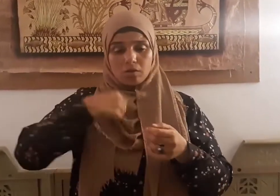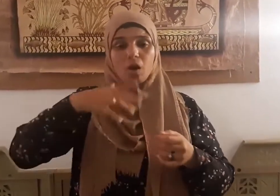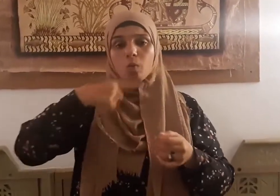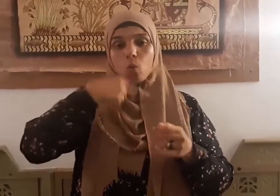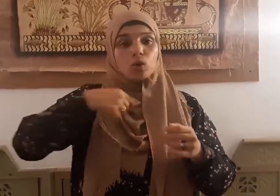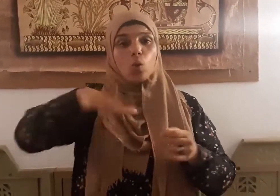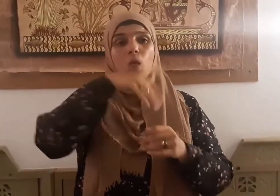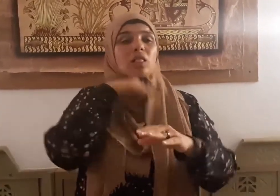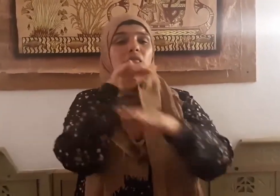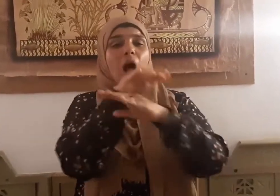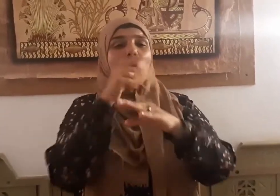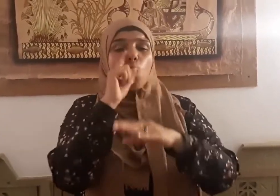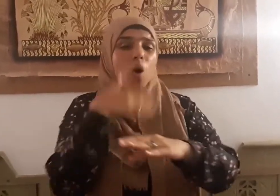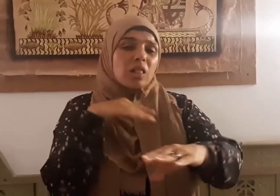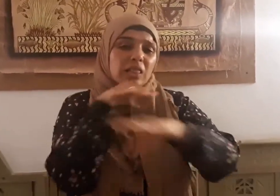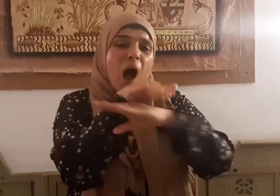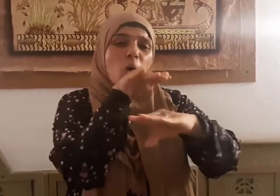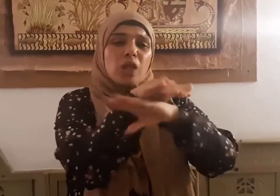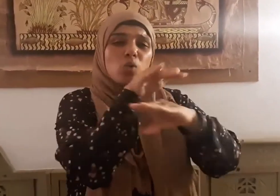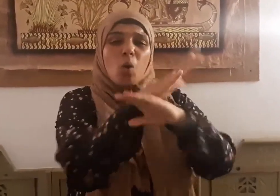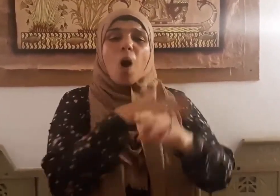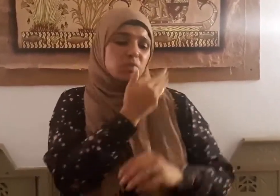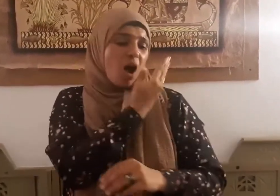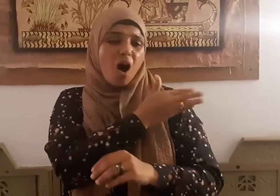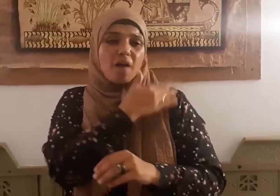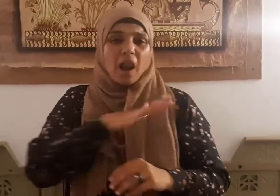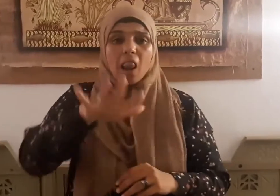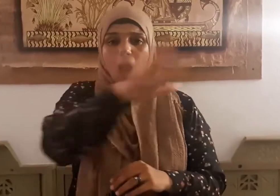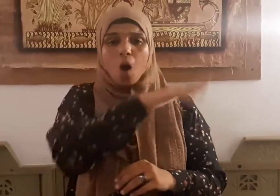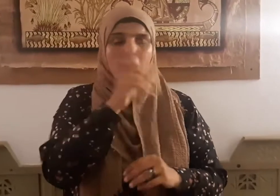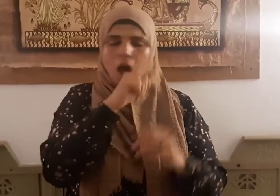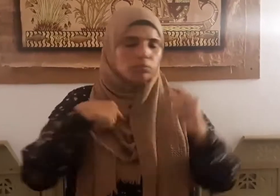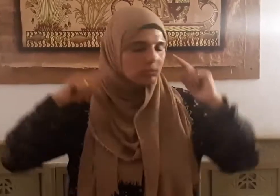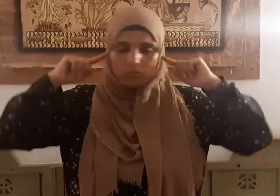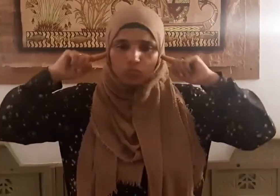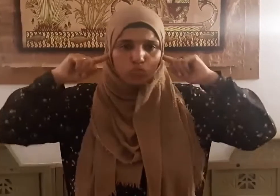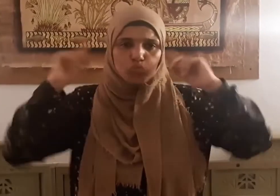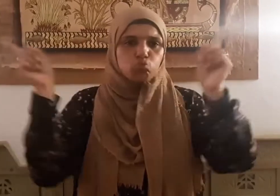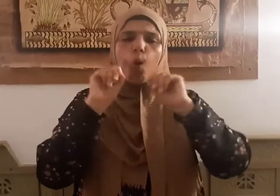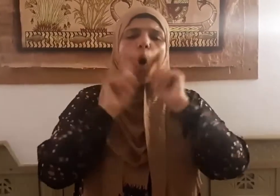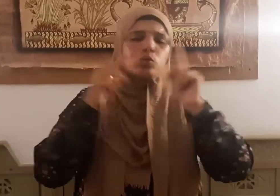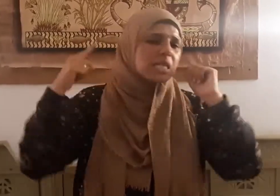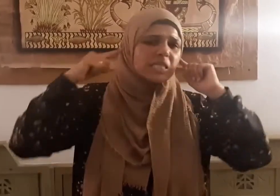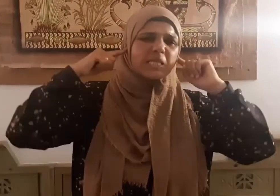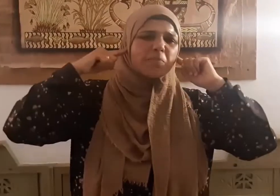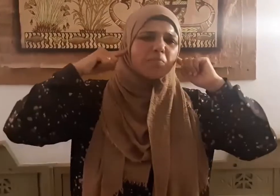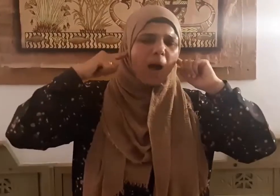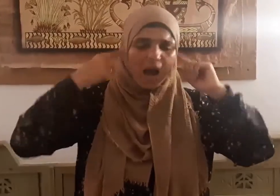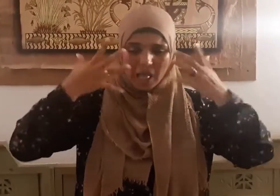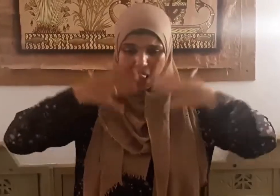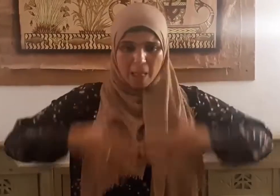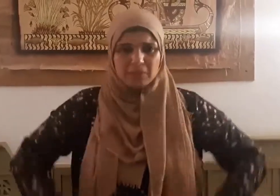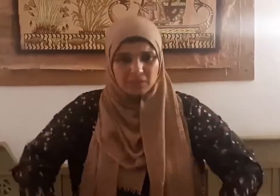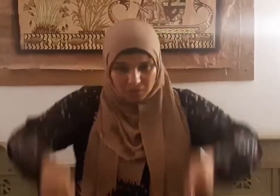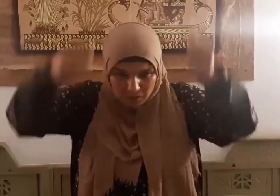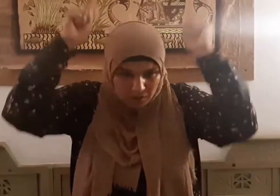دعوتهم لتغفر لهم جعلوا أصابعهم في آبانهم واستغشوا ثيابهم